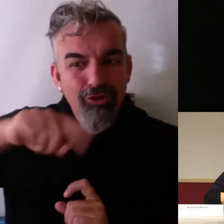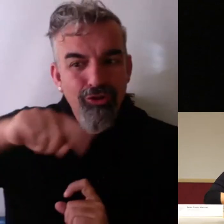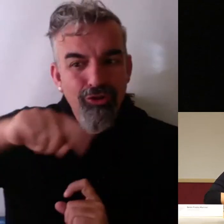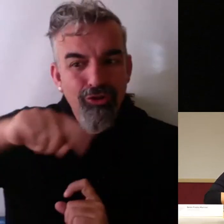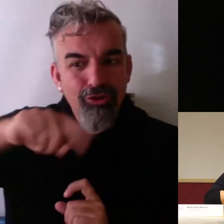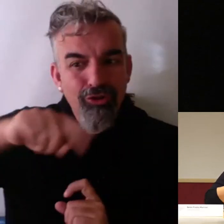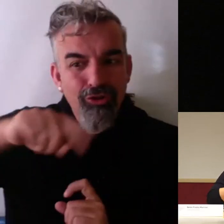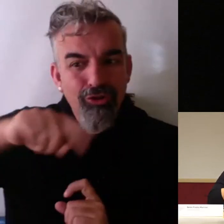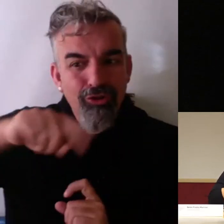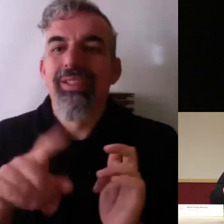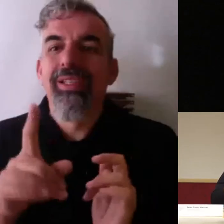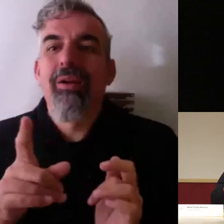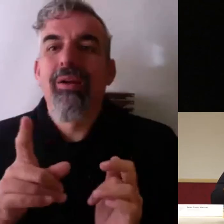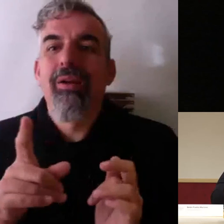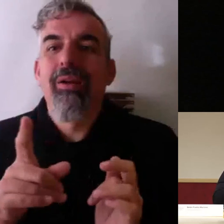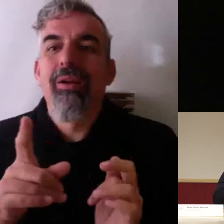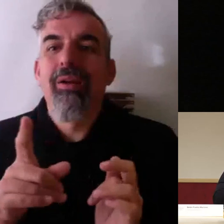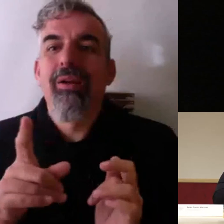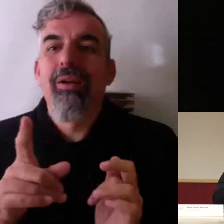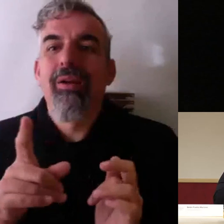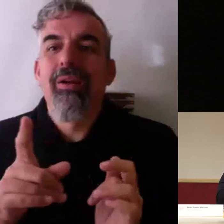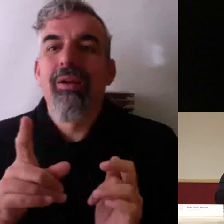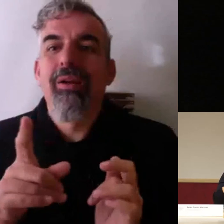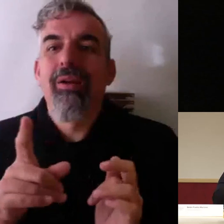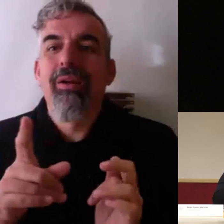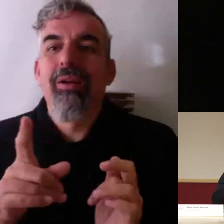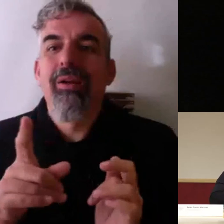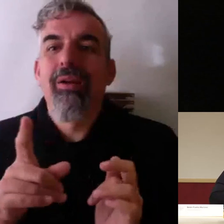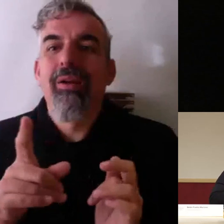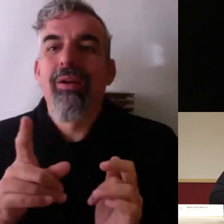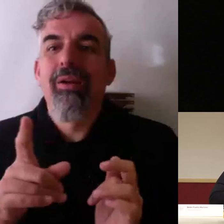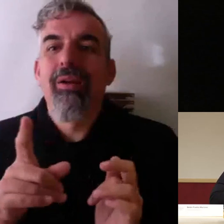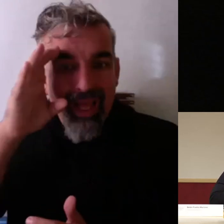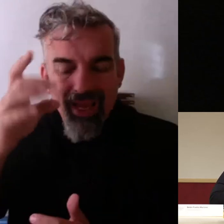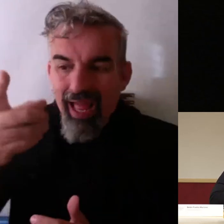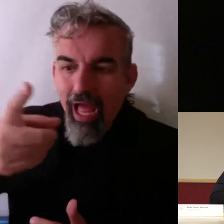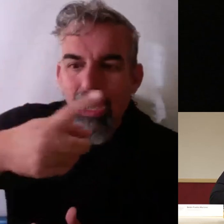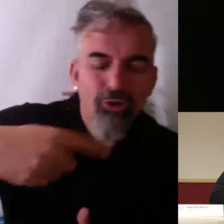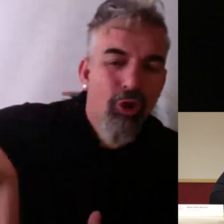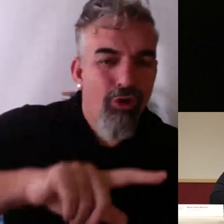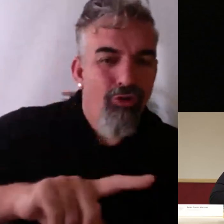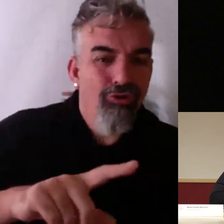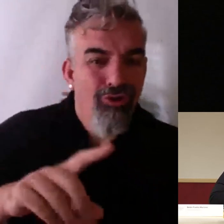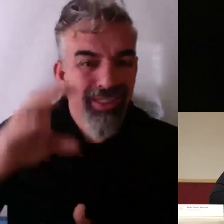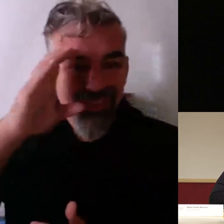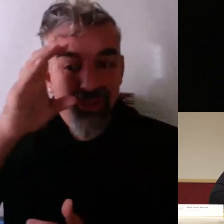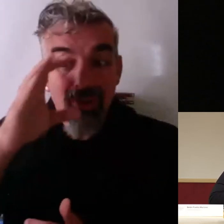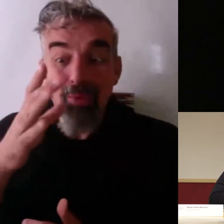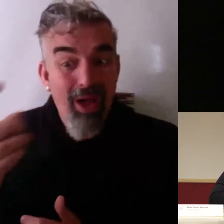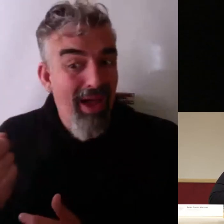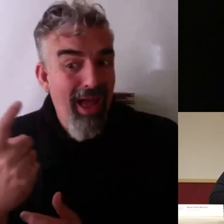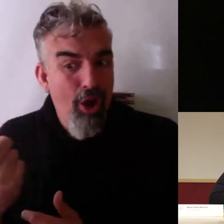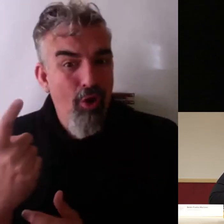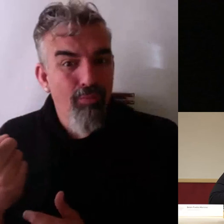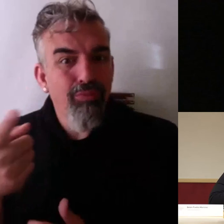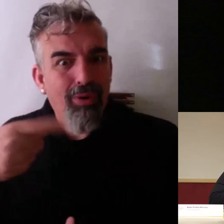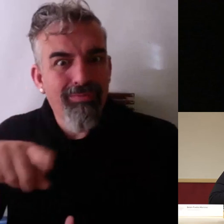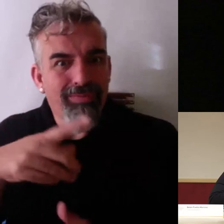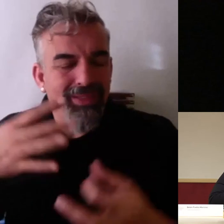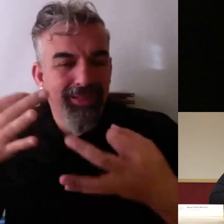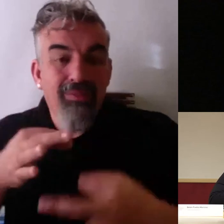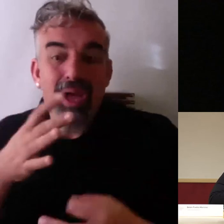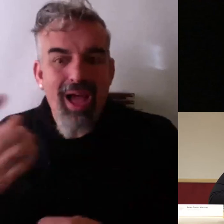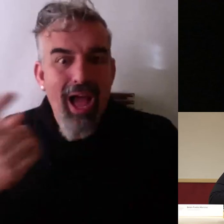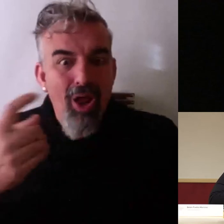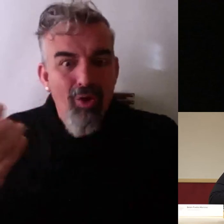egos que hay por ahí y que escuchen que escuchemos a todos seguro que y el alumno es que lo que dice el alumno